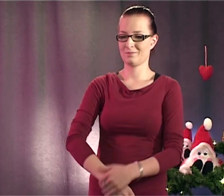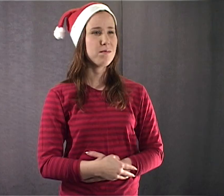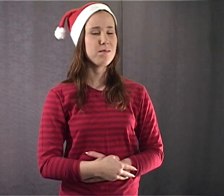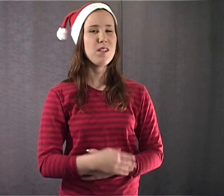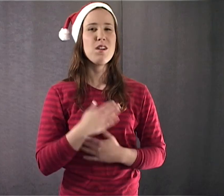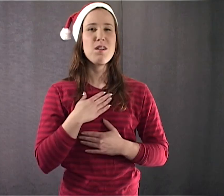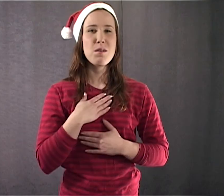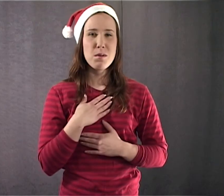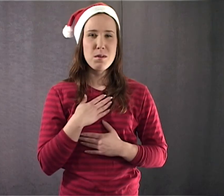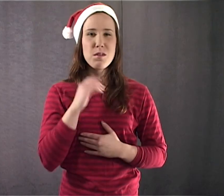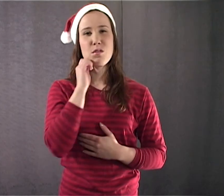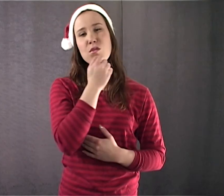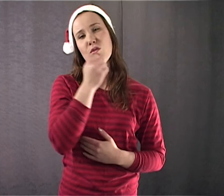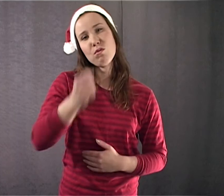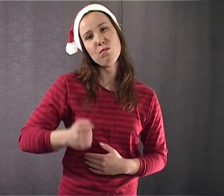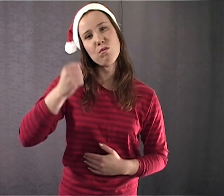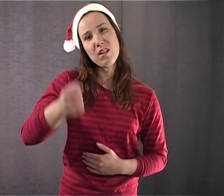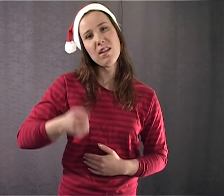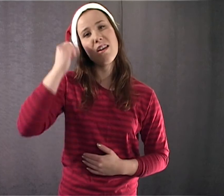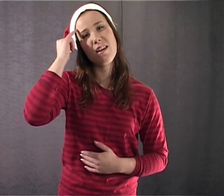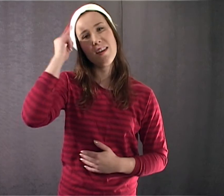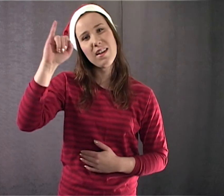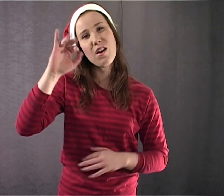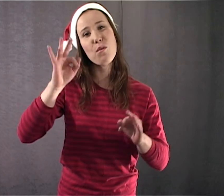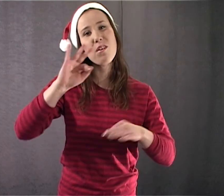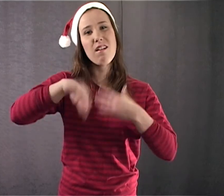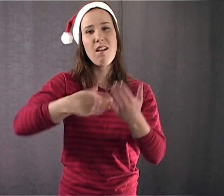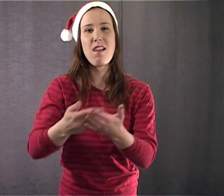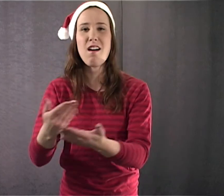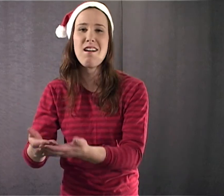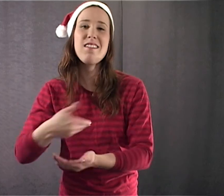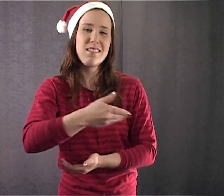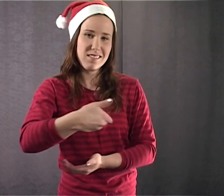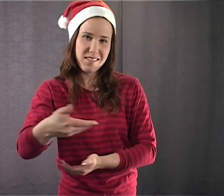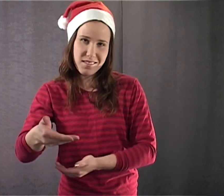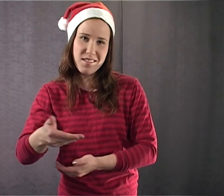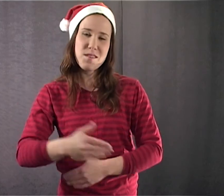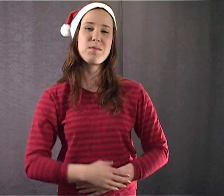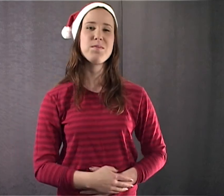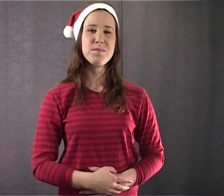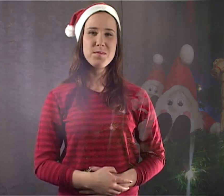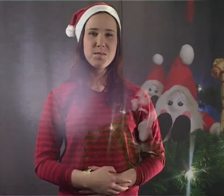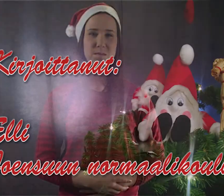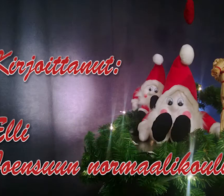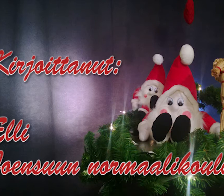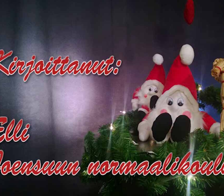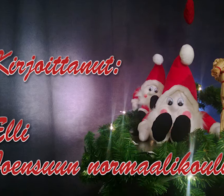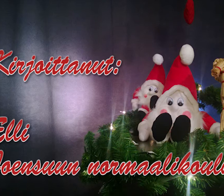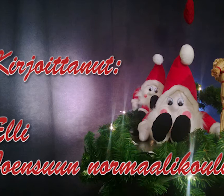Onneksi joulupukki keksi, miten lahjat saa jaettua. Sen pituinen se. Sen pituinen se.